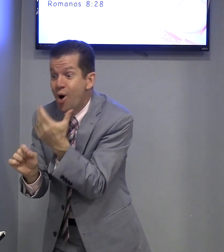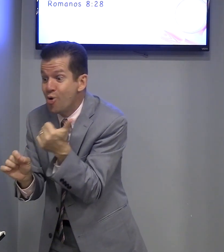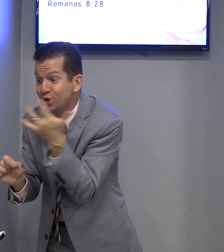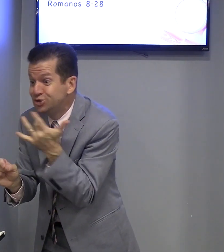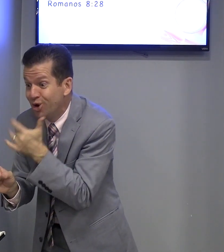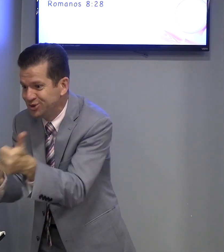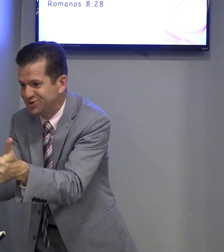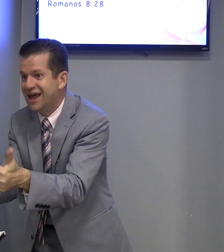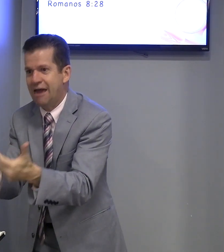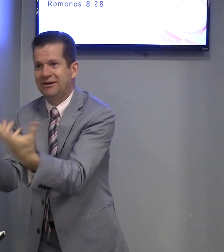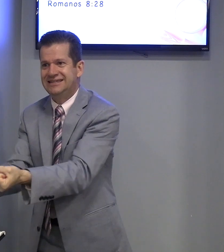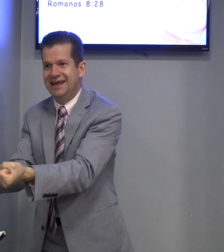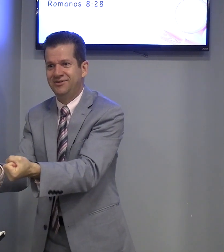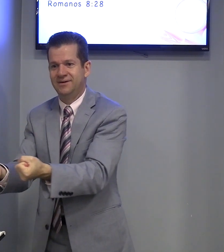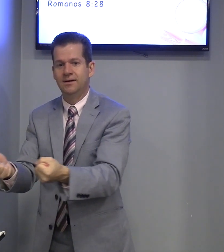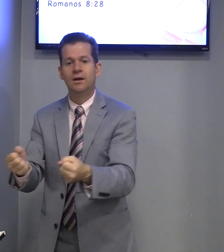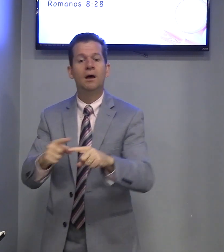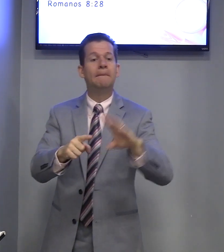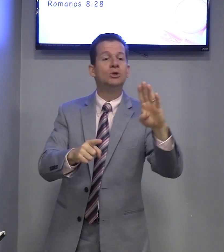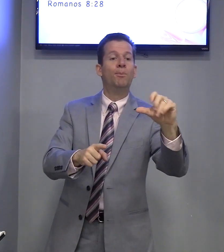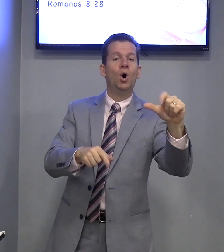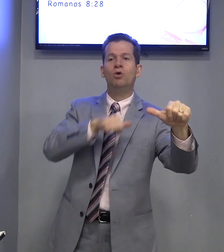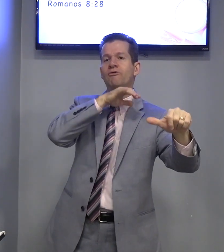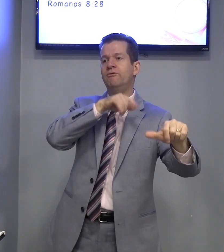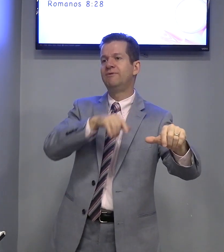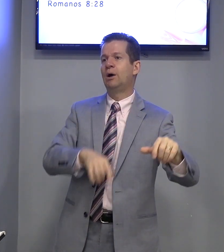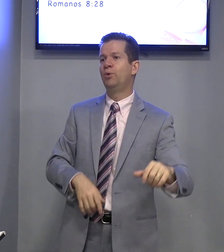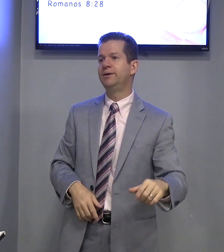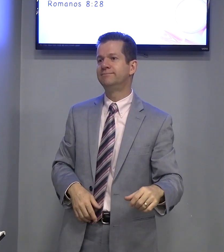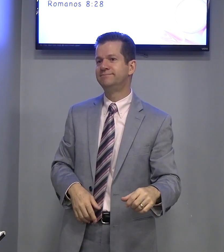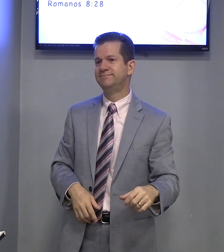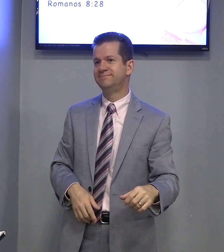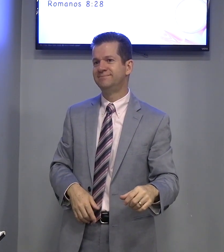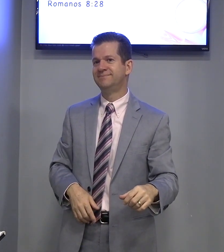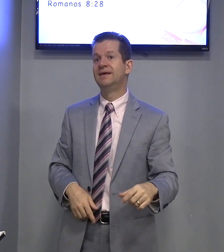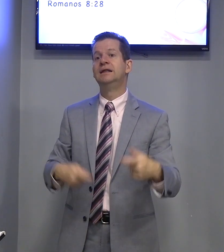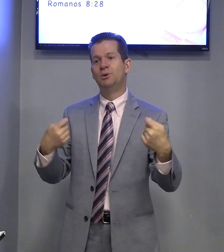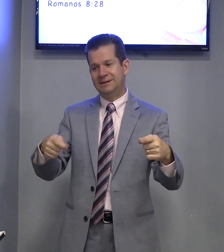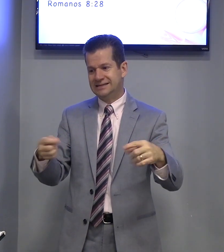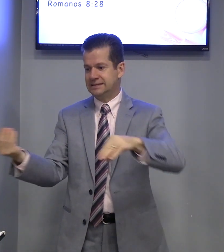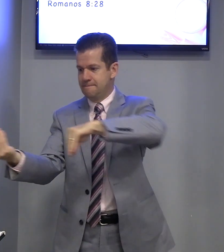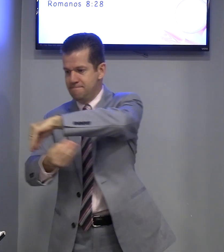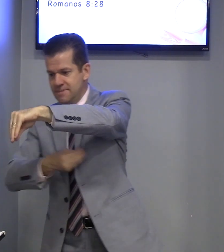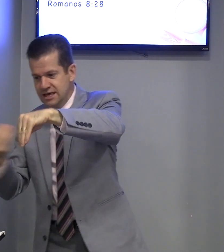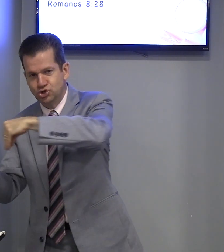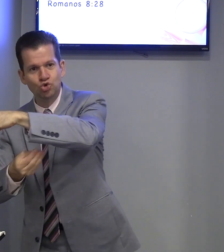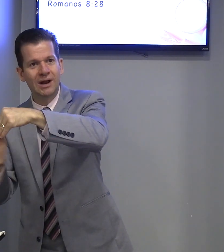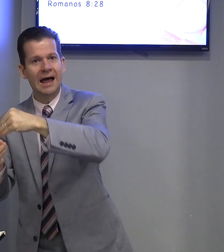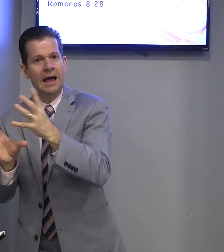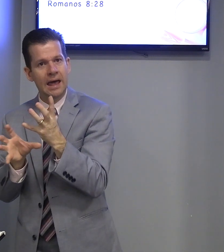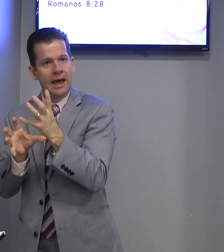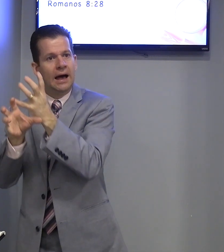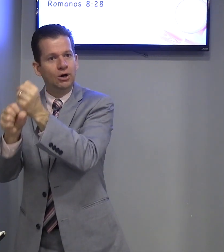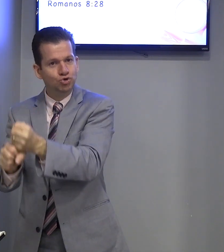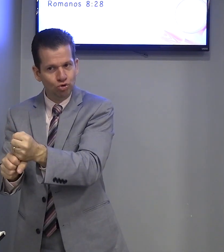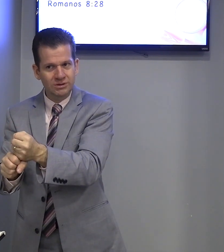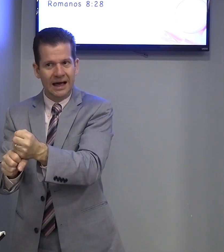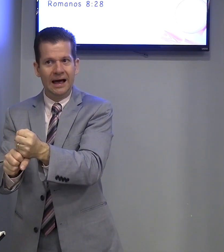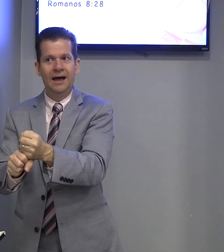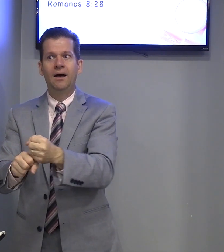bom, gostoso, eu aceito. Eu aceito. Mas, o bolo fica ruim. Precisa misturar, juntar,